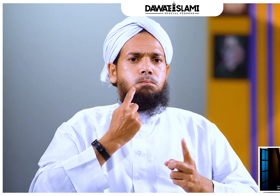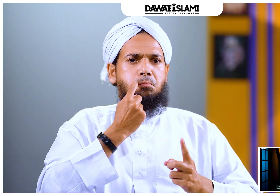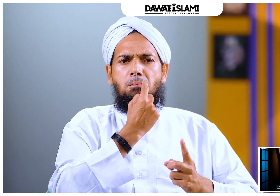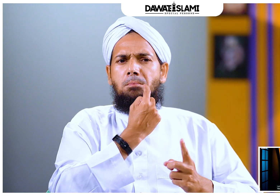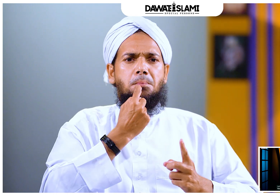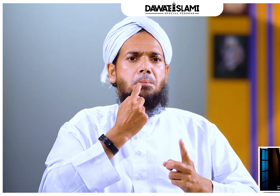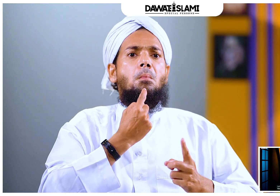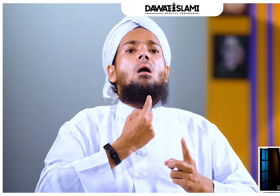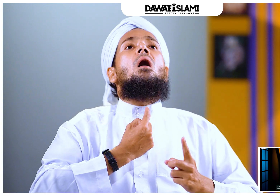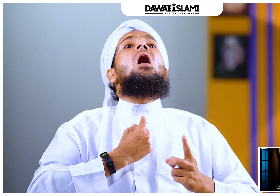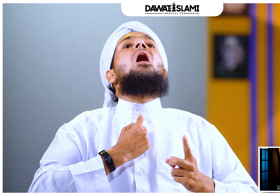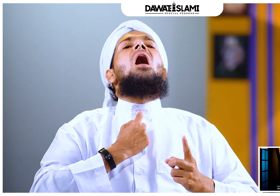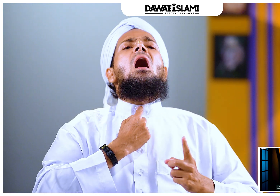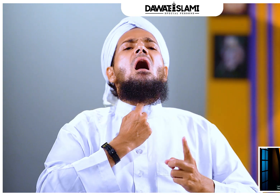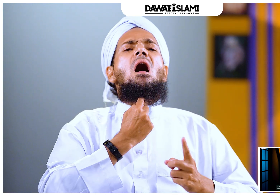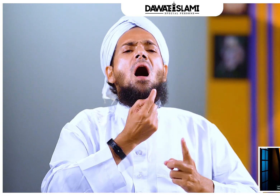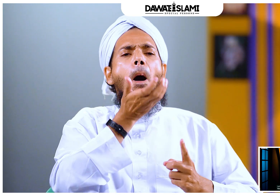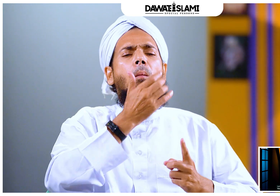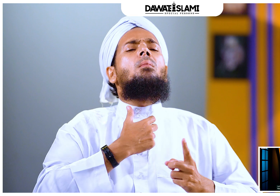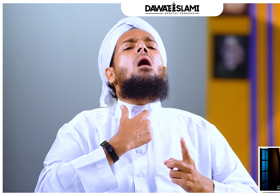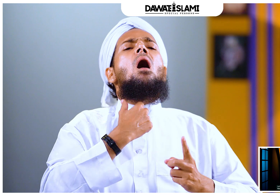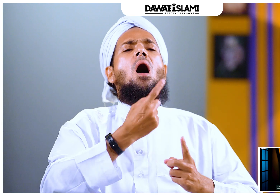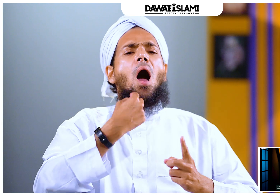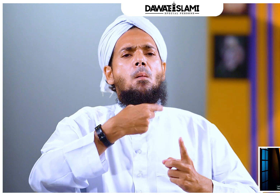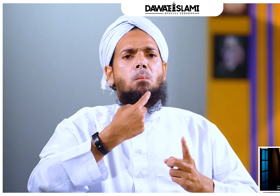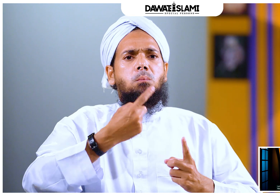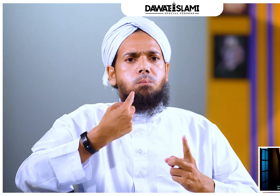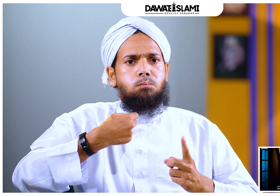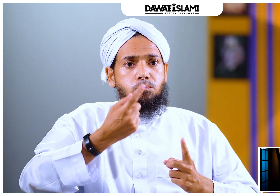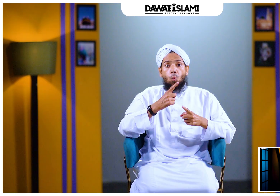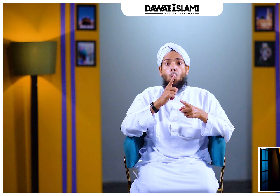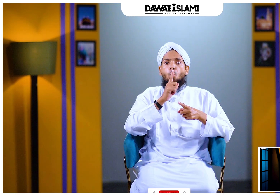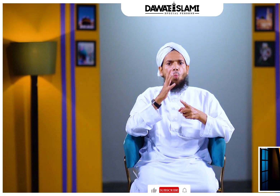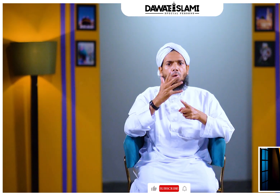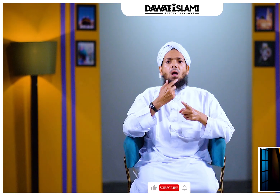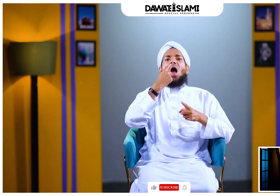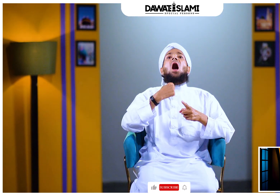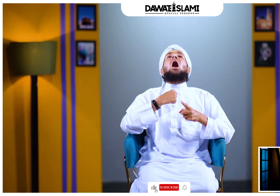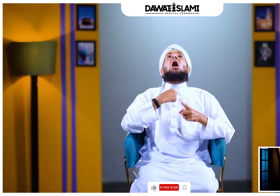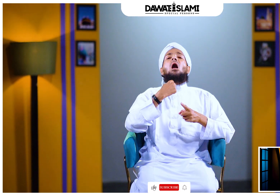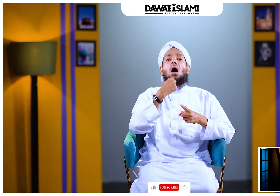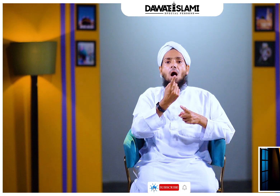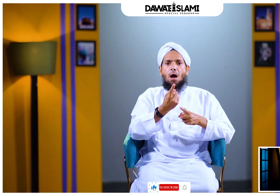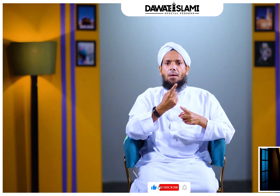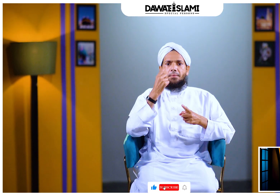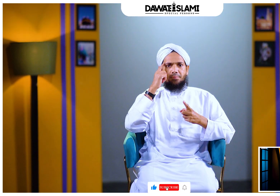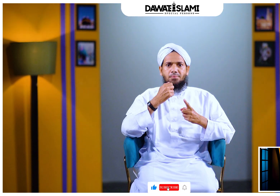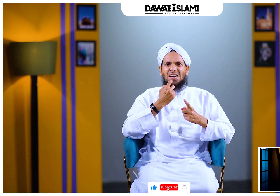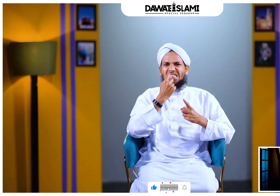ہے کہ ہونٹ سے حلق کی جڑ تک ہر جگہ پانی بہ جائے روزہ نہ ہو تو غرغرہ بھی کر لیں دانتوں میں اگر کوئی کھانے کے